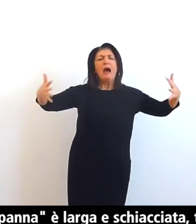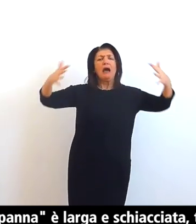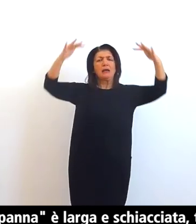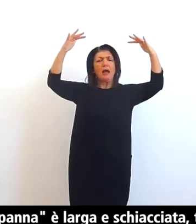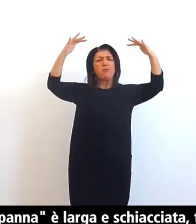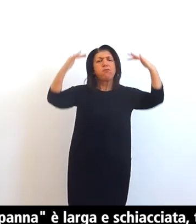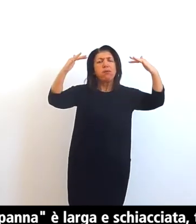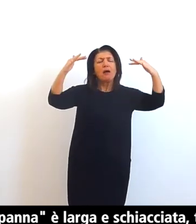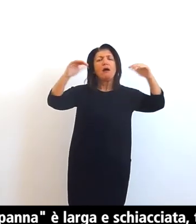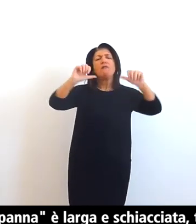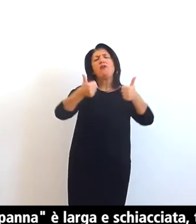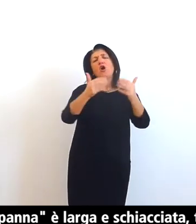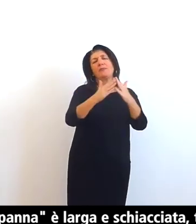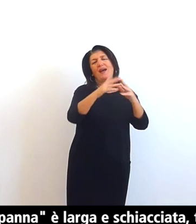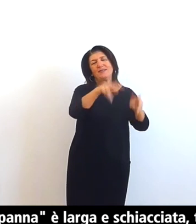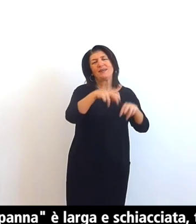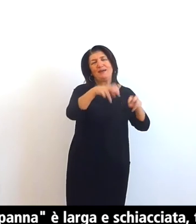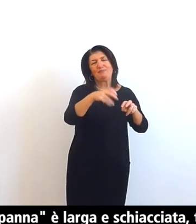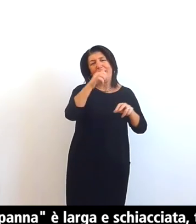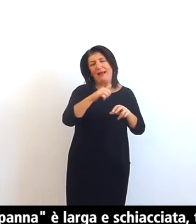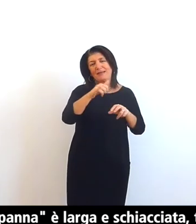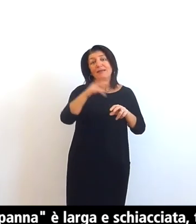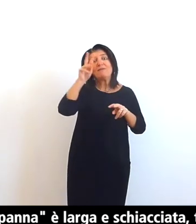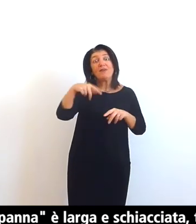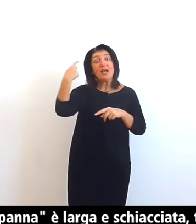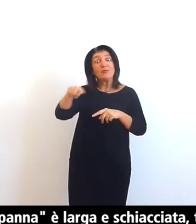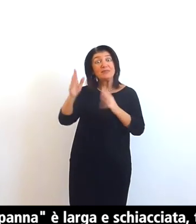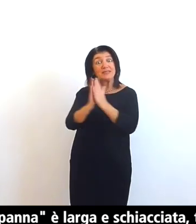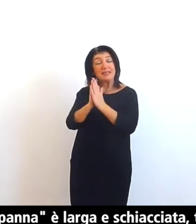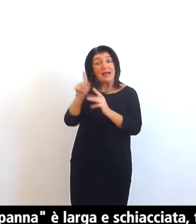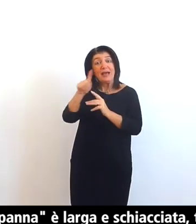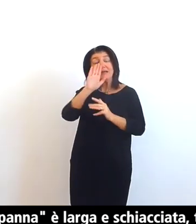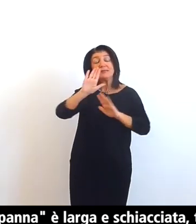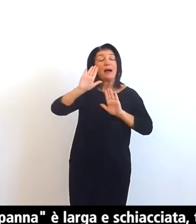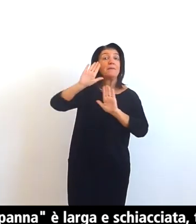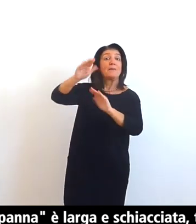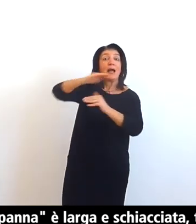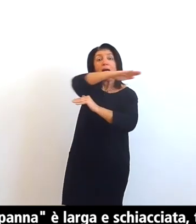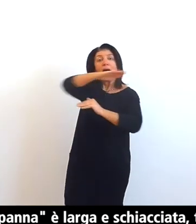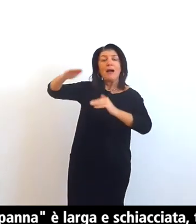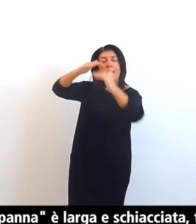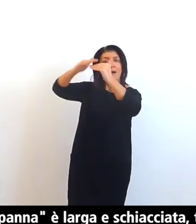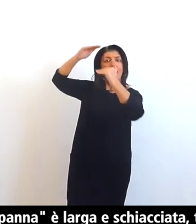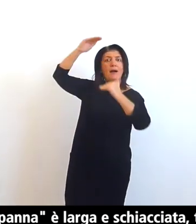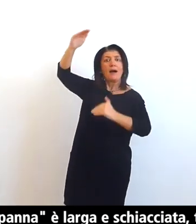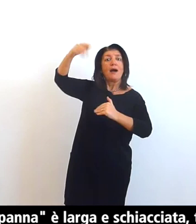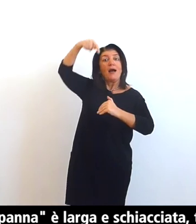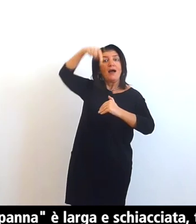è caratterizzata da due logge sovrapposte quella inferiore ha tre arcate uguali e si